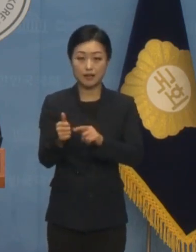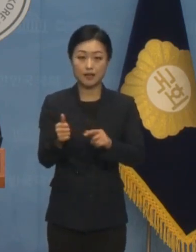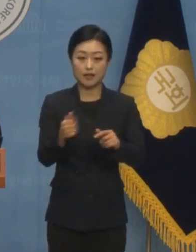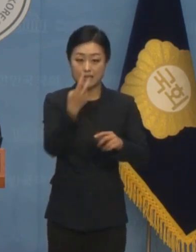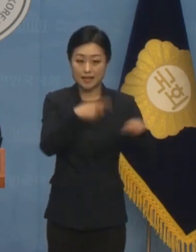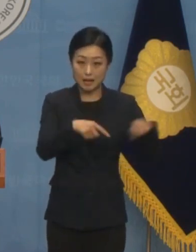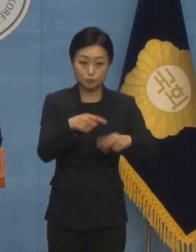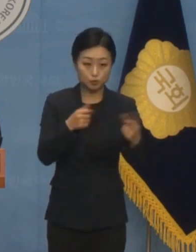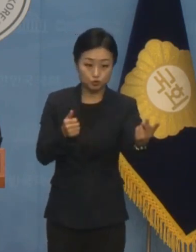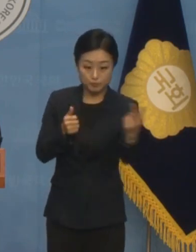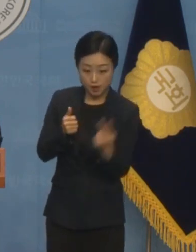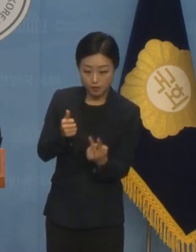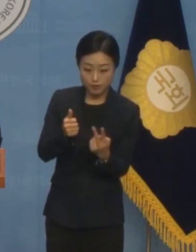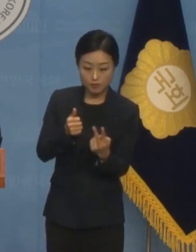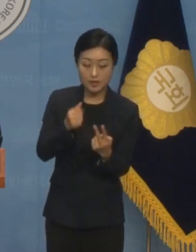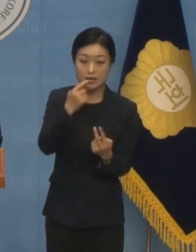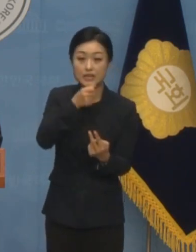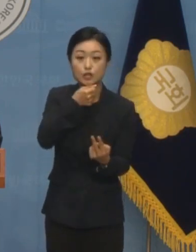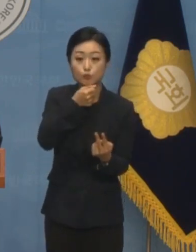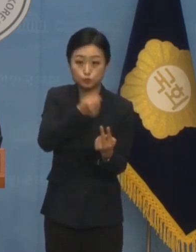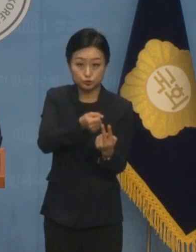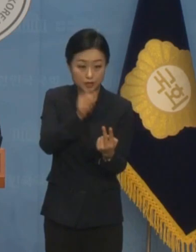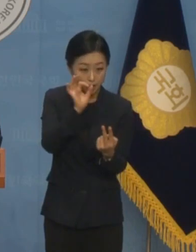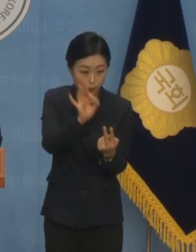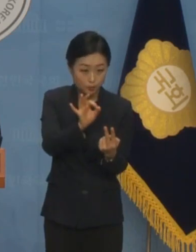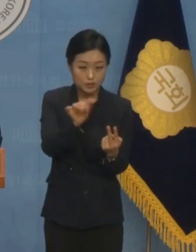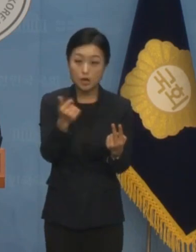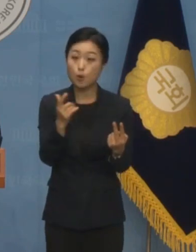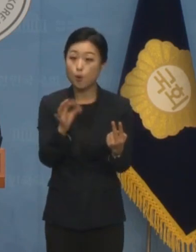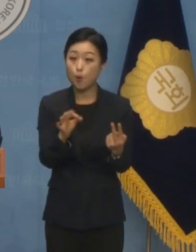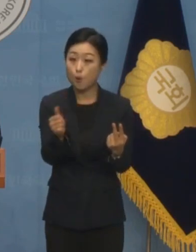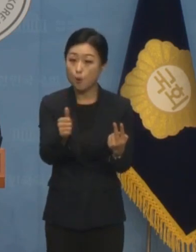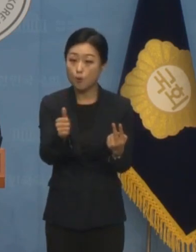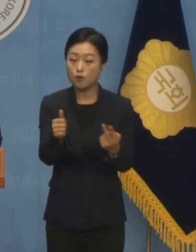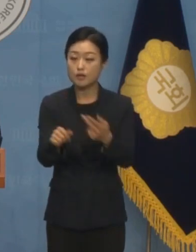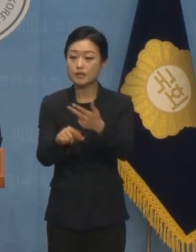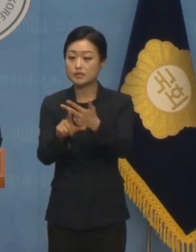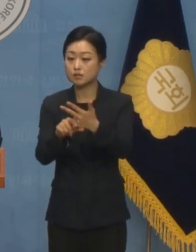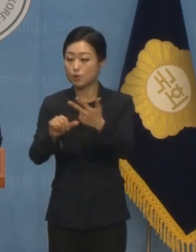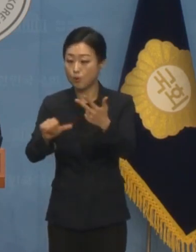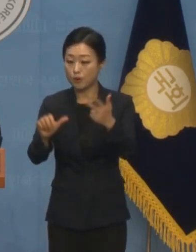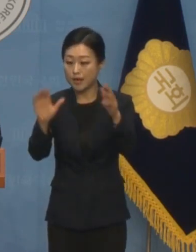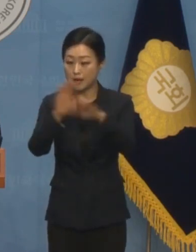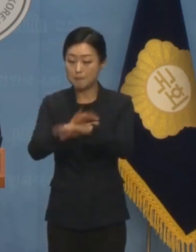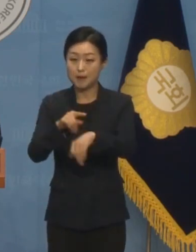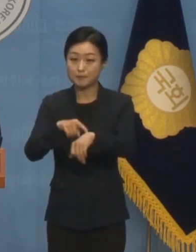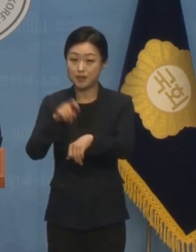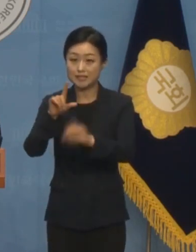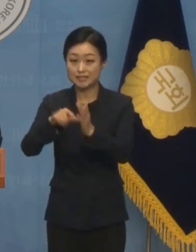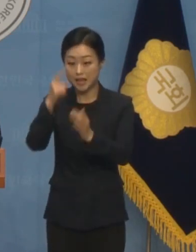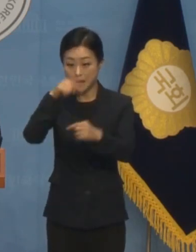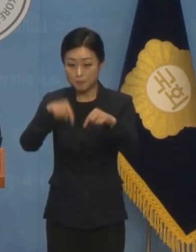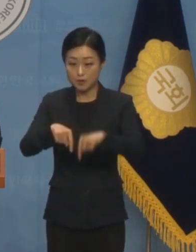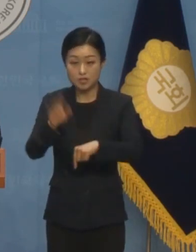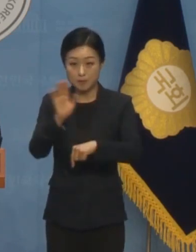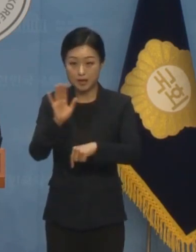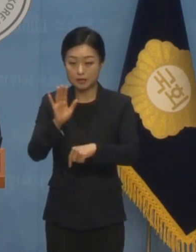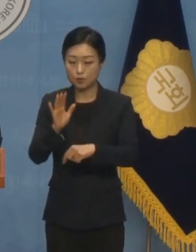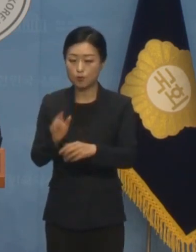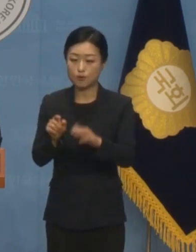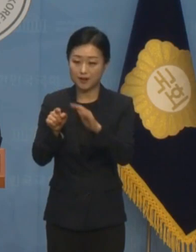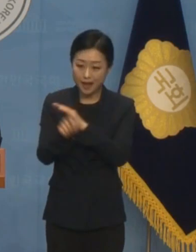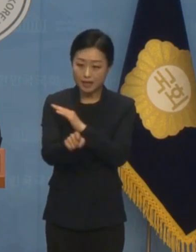대면 인터뷰를 했지만 홍명보 감독은 7월 5일 밤 11시 면접이 아닌 부탁을 하러